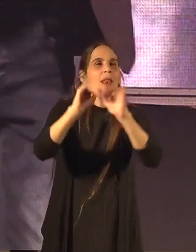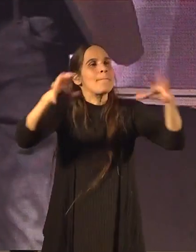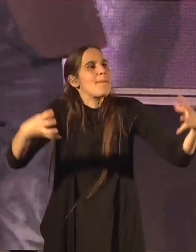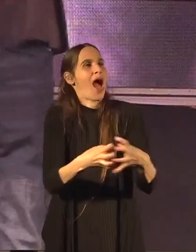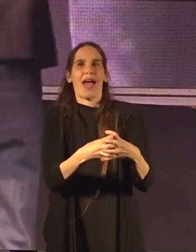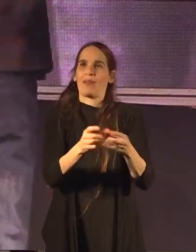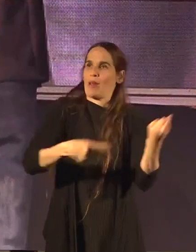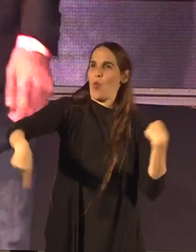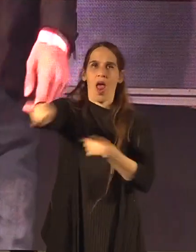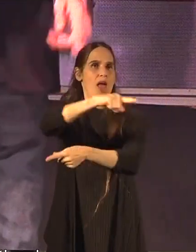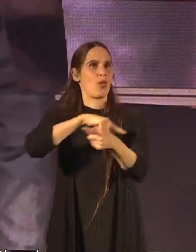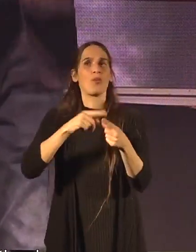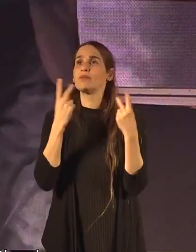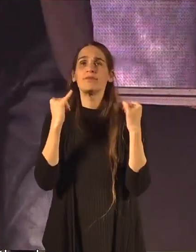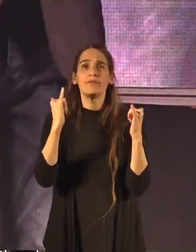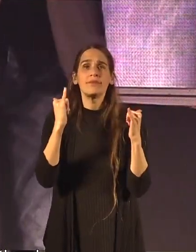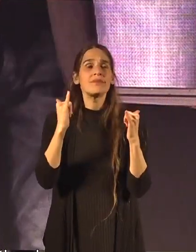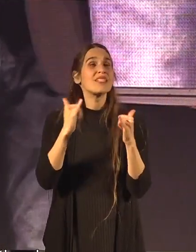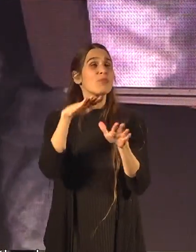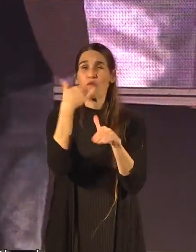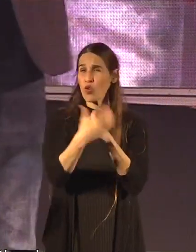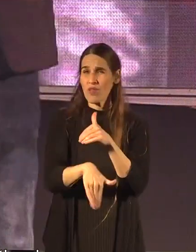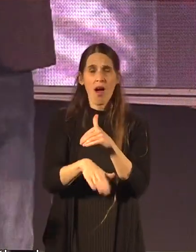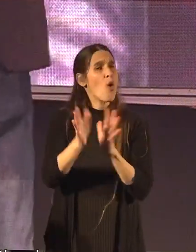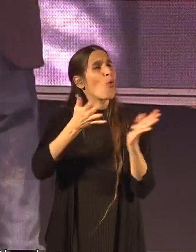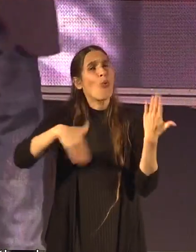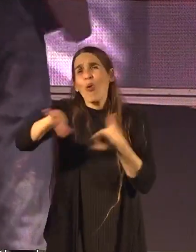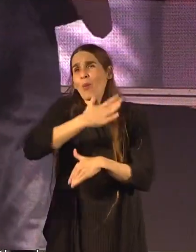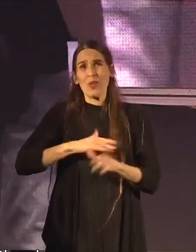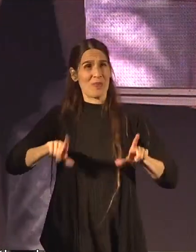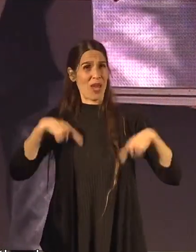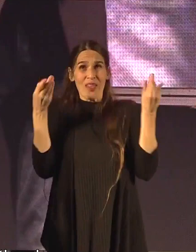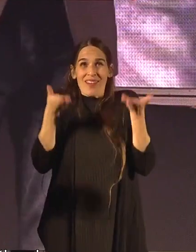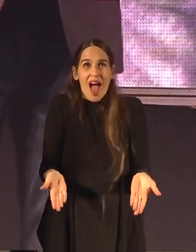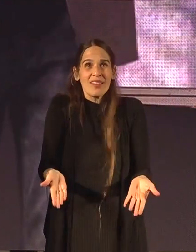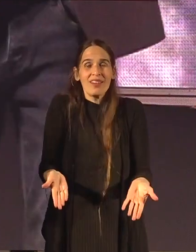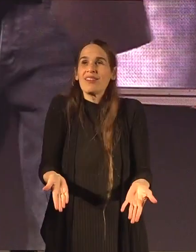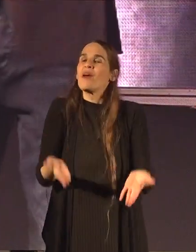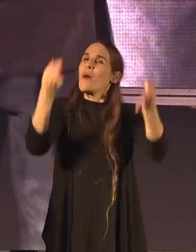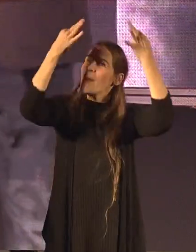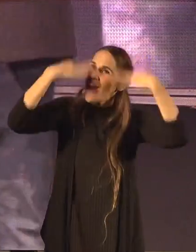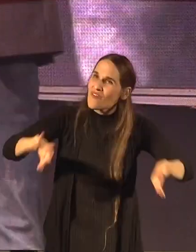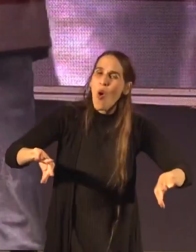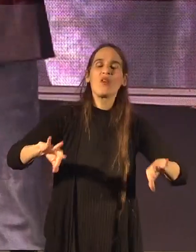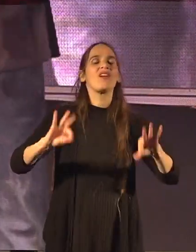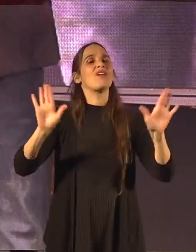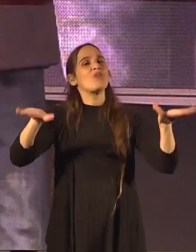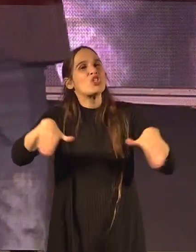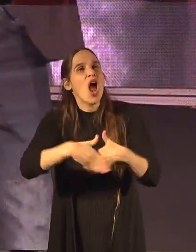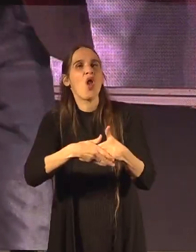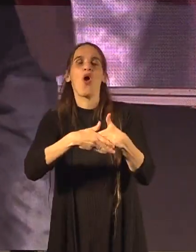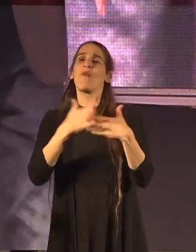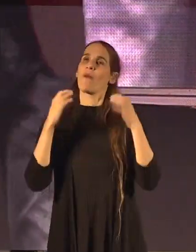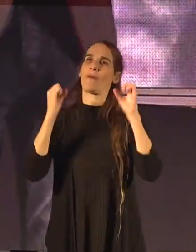בין כולנו בסופו של יום כולנו רוצים לחיות כאן בכבוד, בשלום